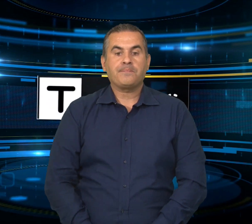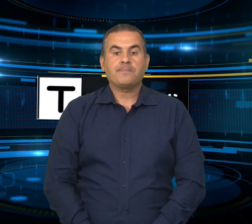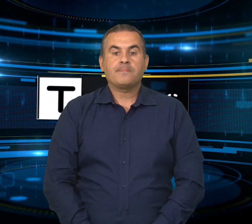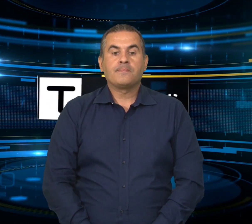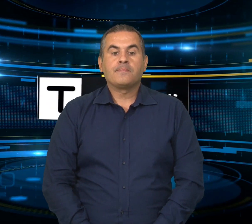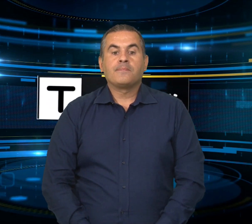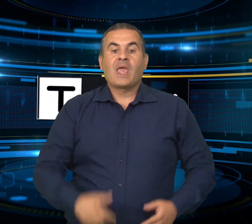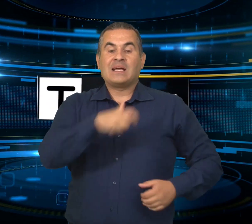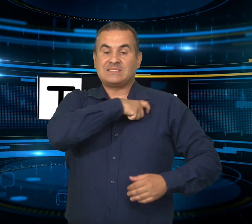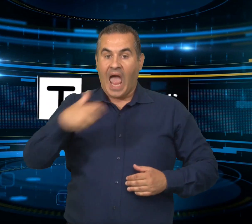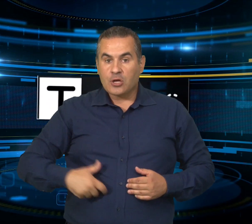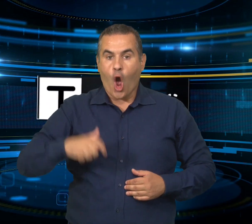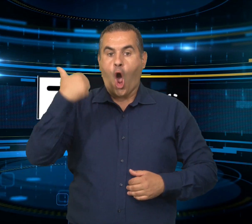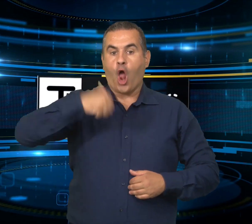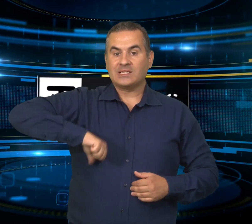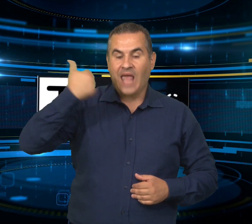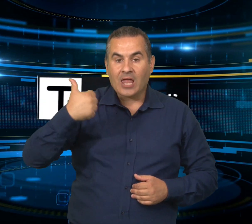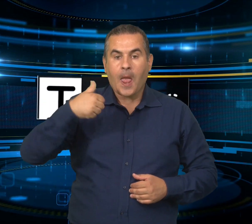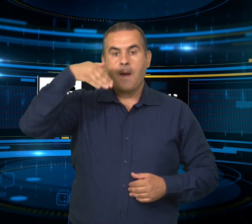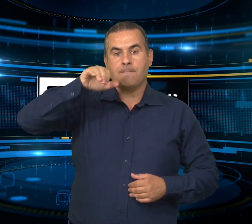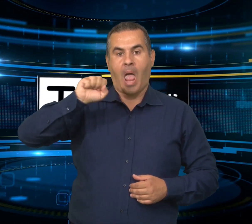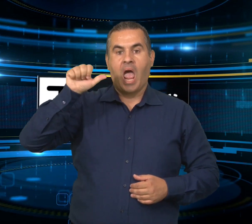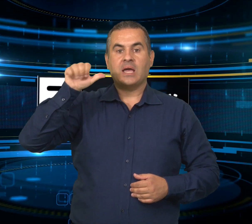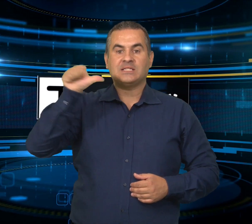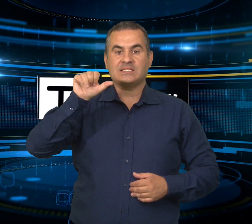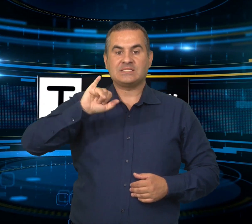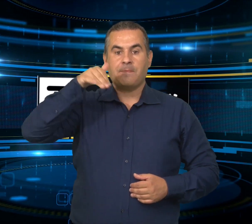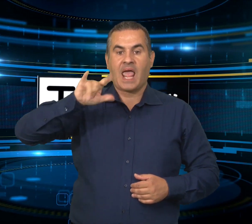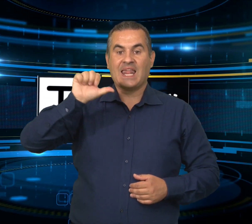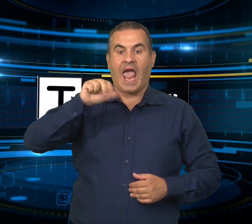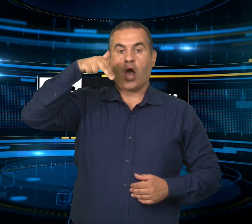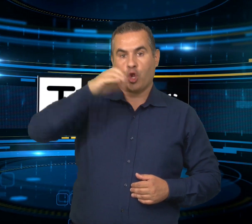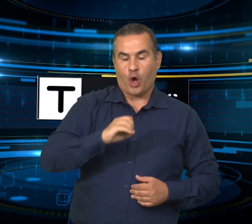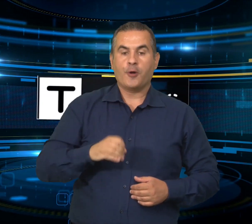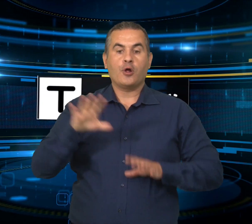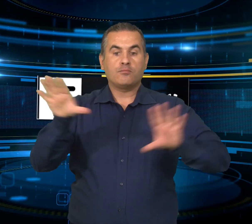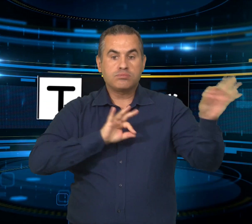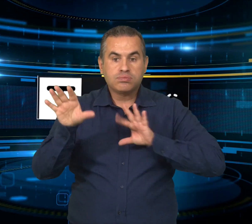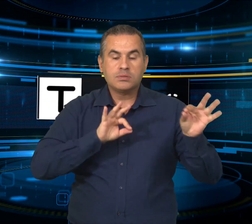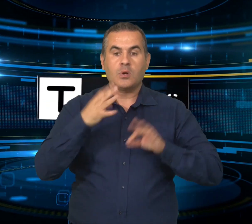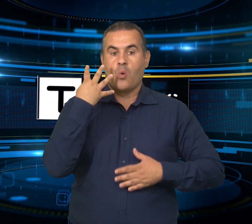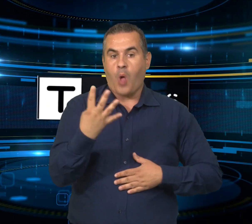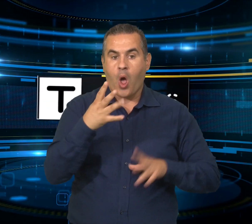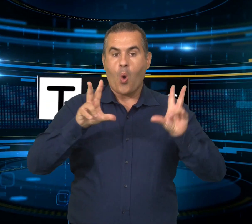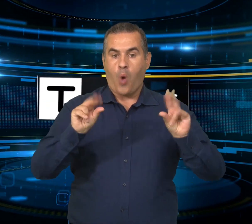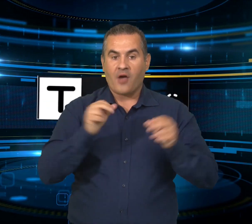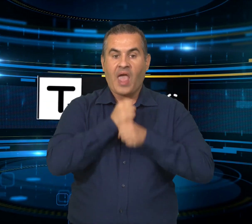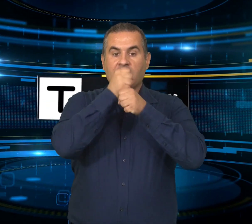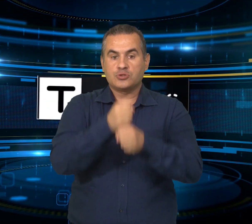perottuna, grazie a tutti. Il sindaco di Ristano Massimiliano Sanna ha completato la giunta con 4 nuove assessori Il fatto viene riproposta la giunta in